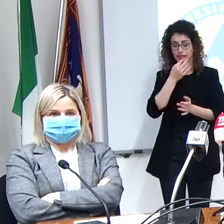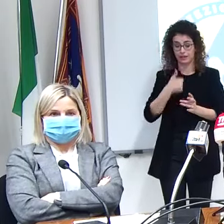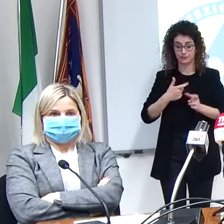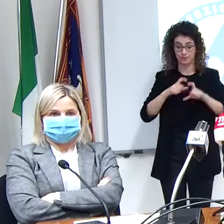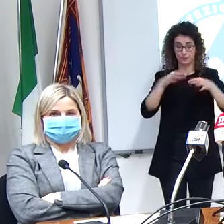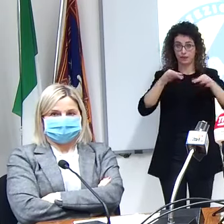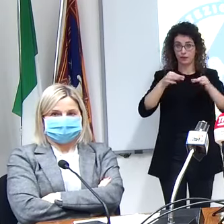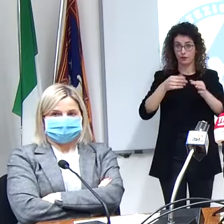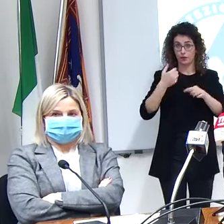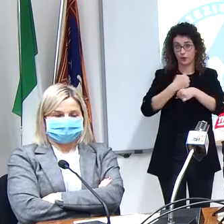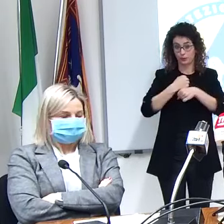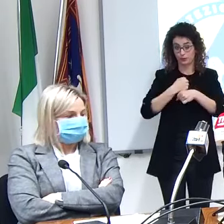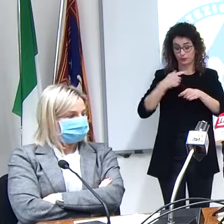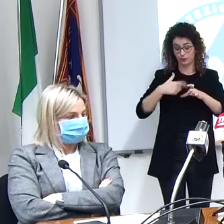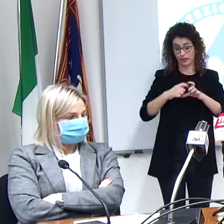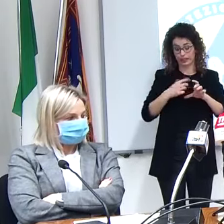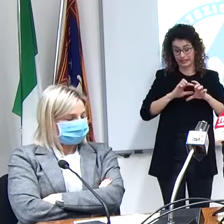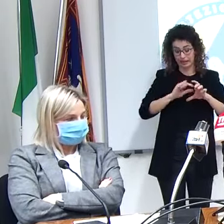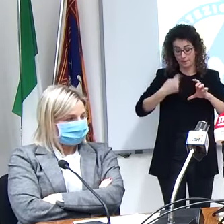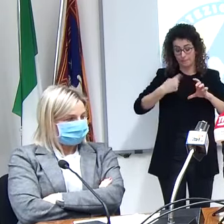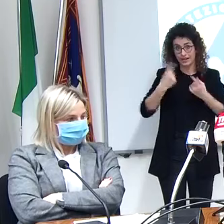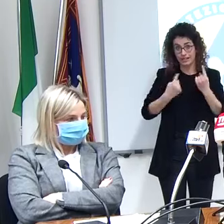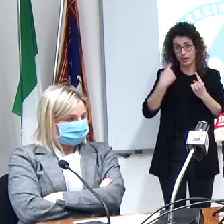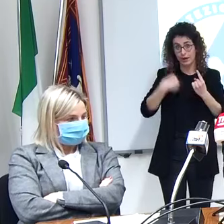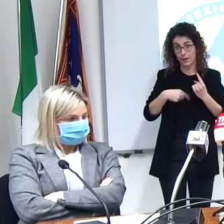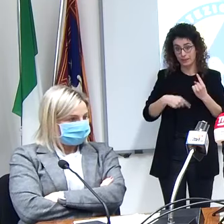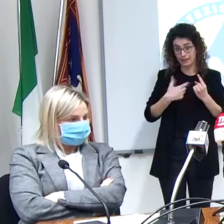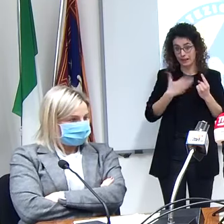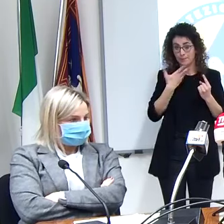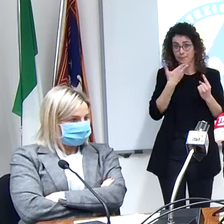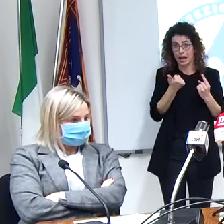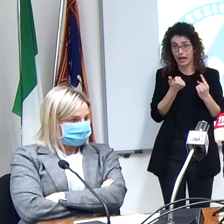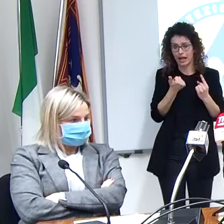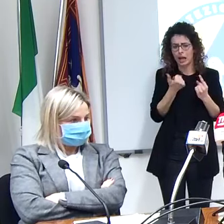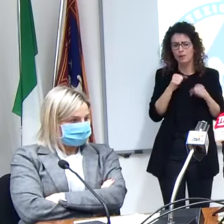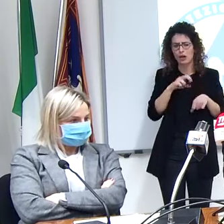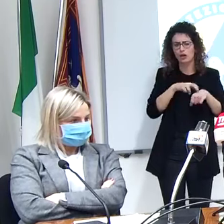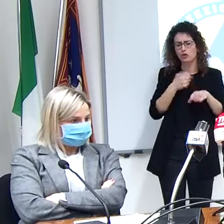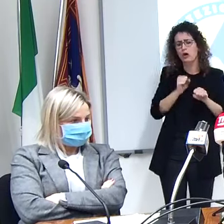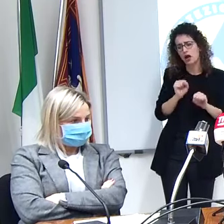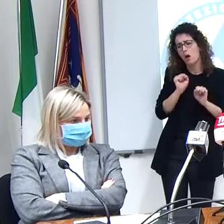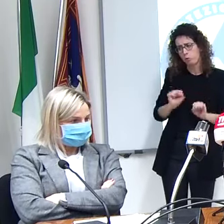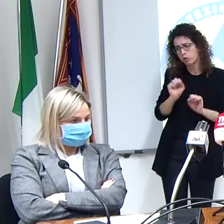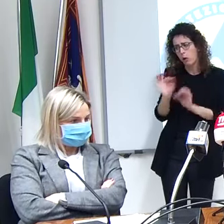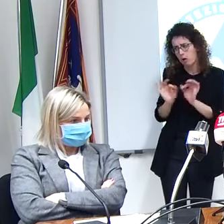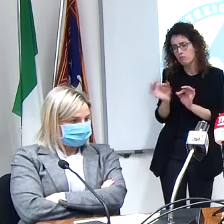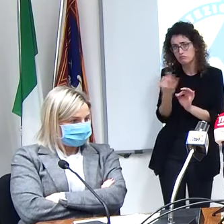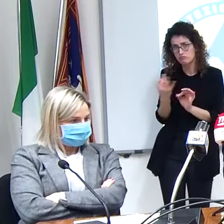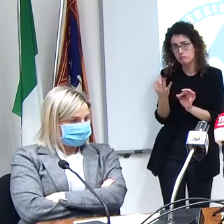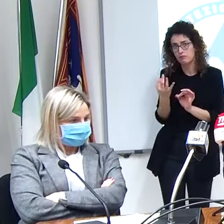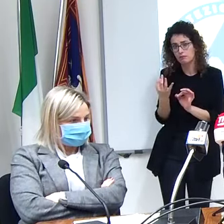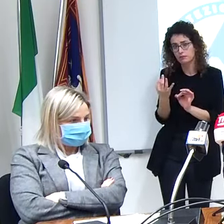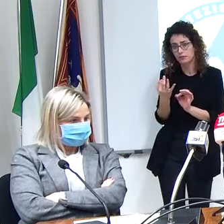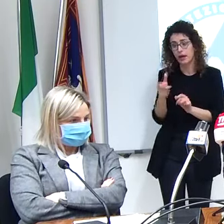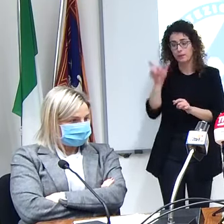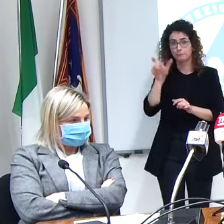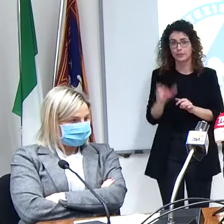'è ma che lui ritiene di somministrarlo il paziente deve essere